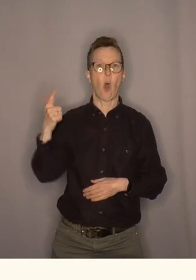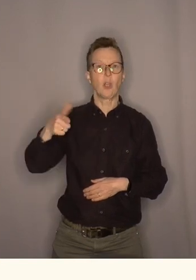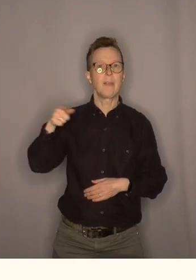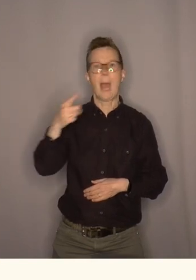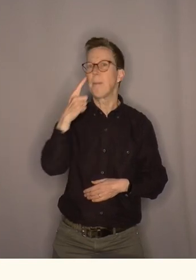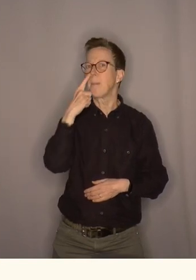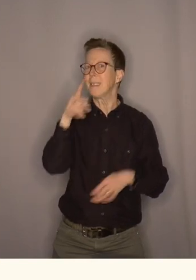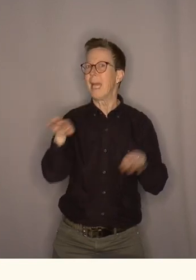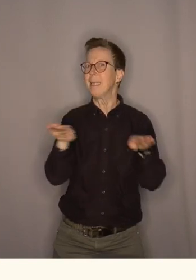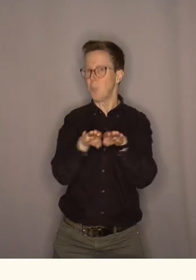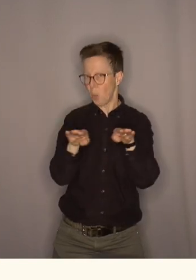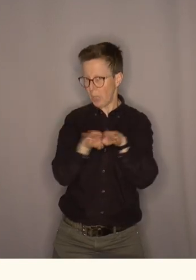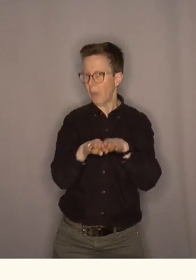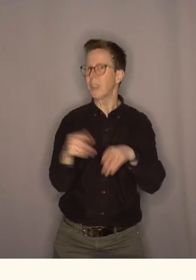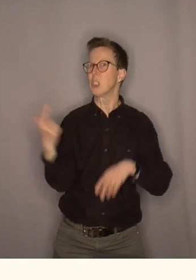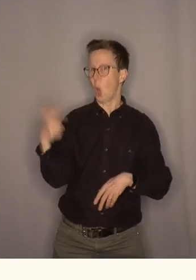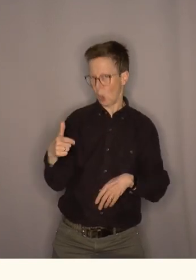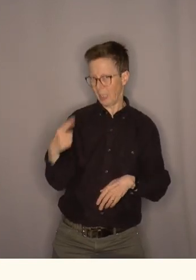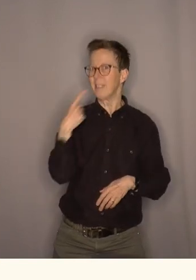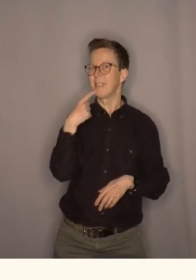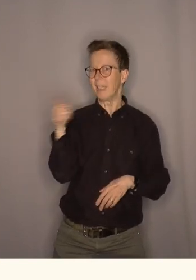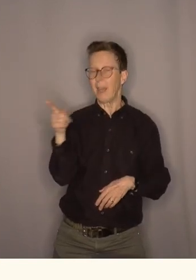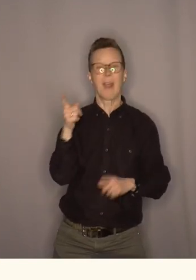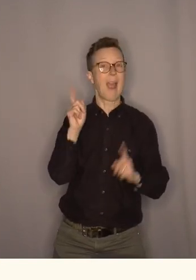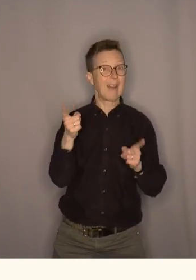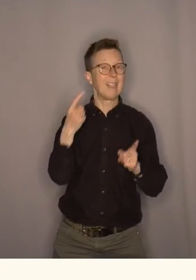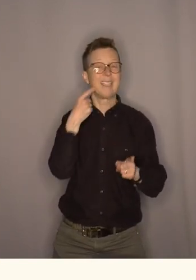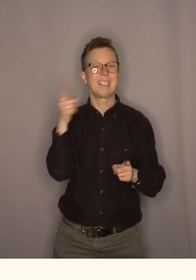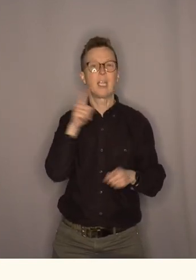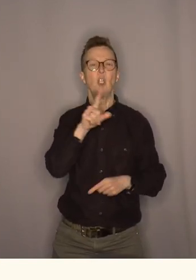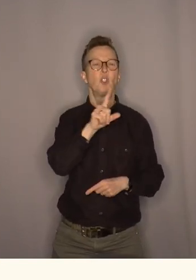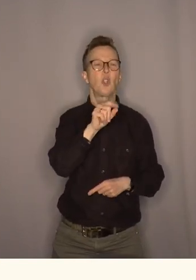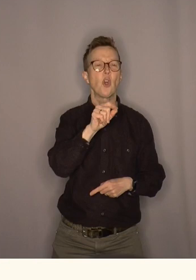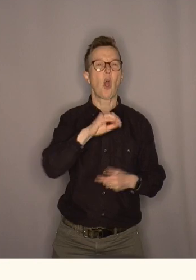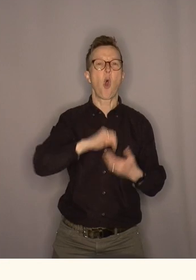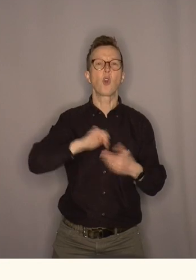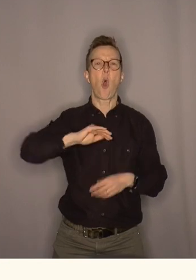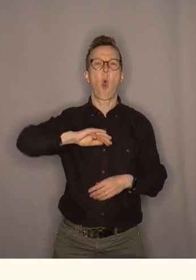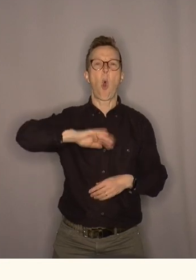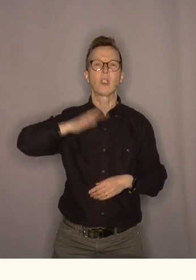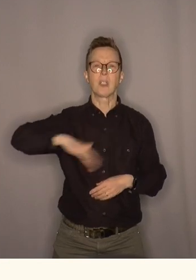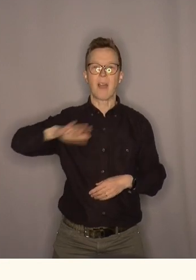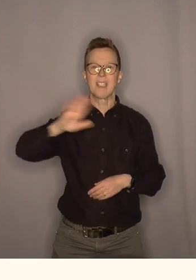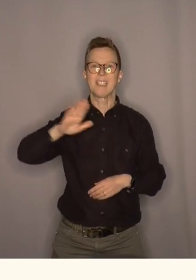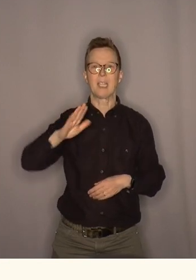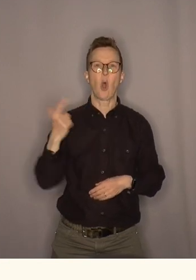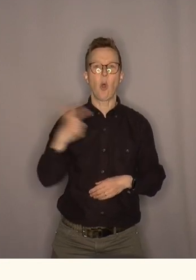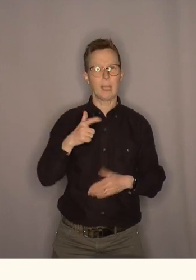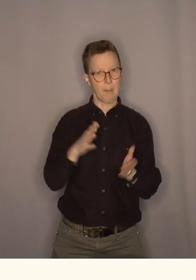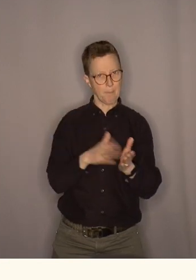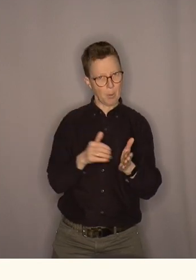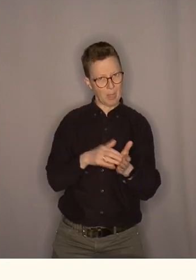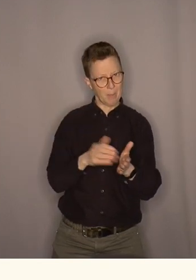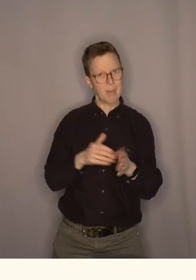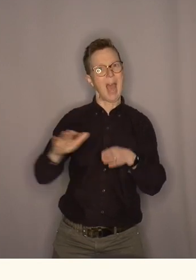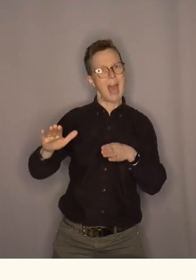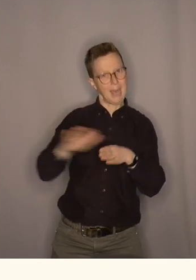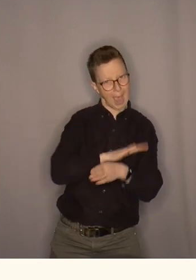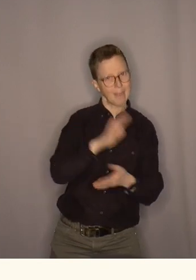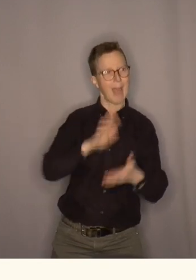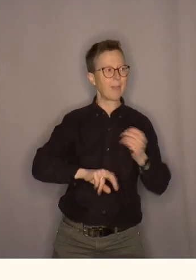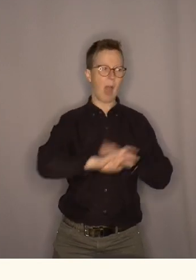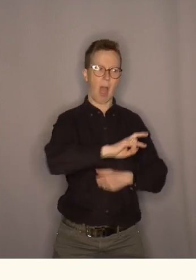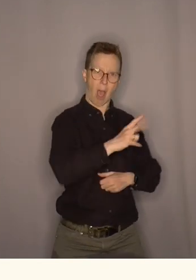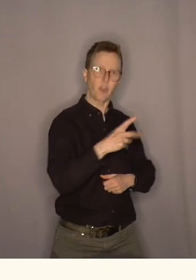mest demokratiske som finnes. Eller Støre og Åsland sin olje den er mye regnere enn alle de andre sin olje.